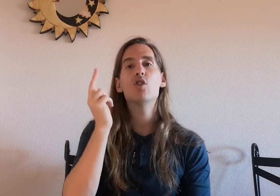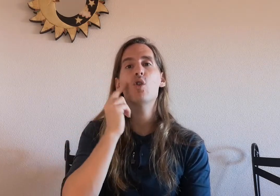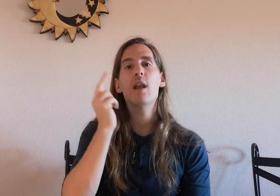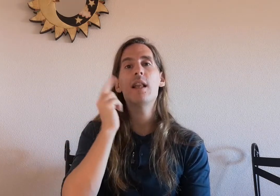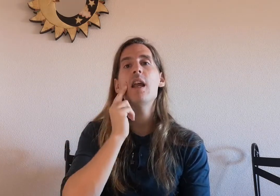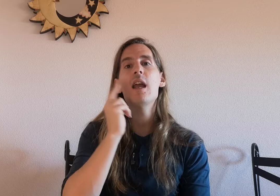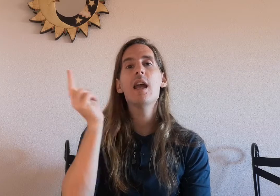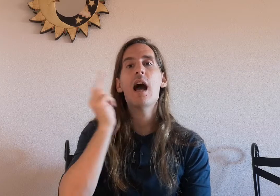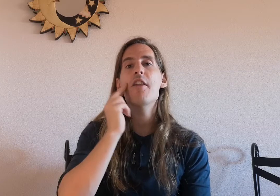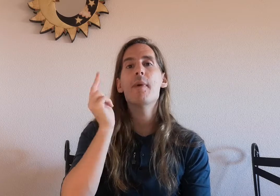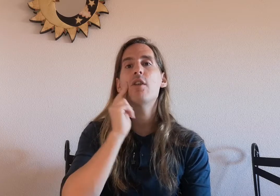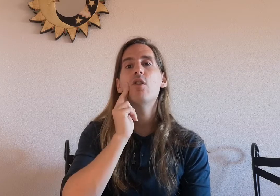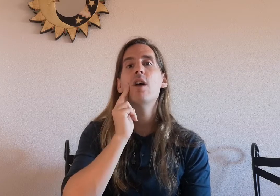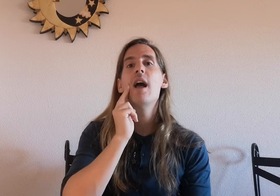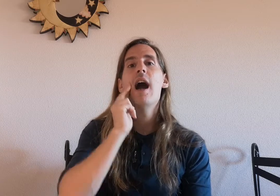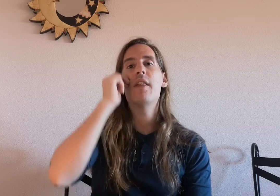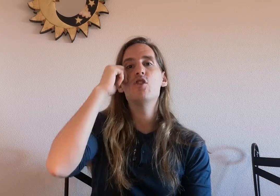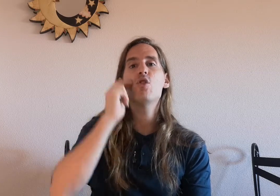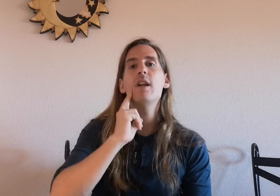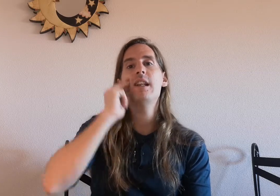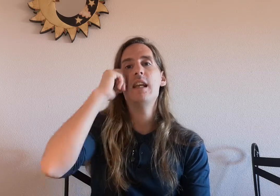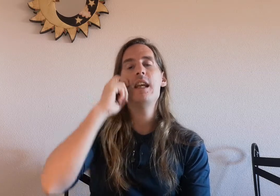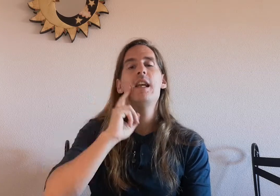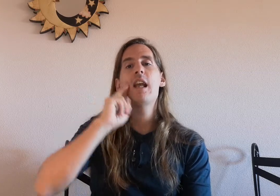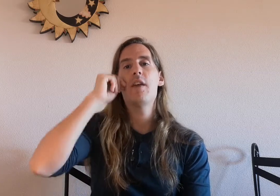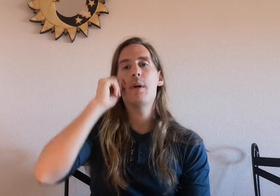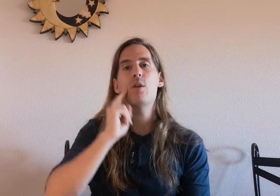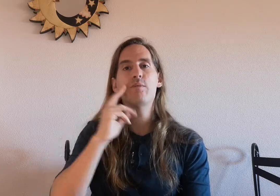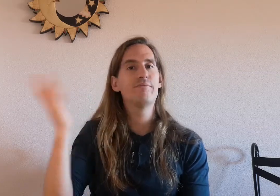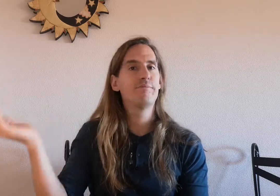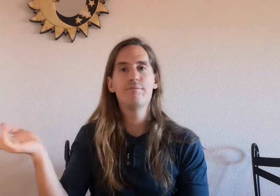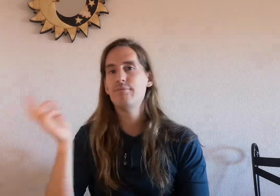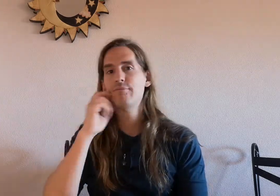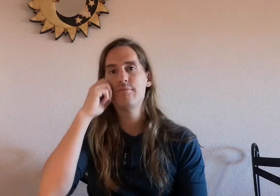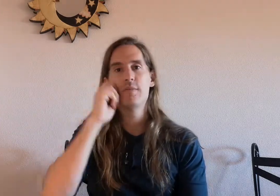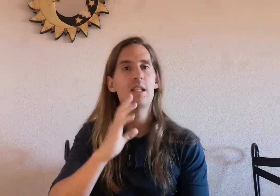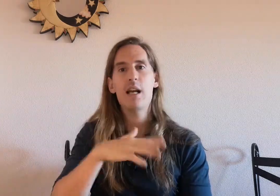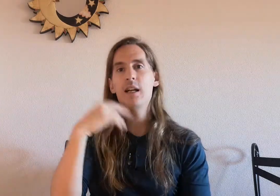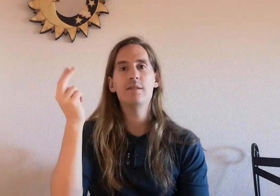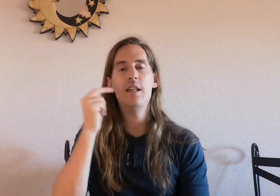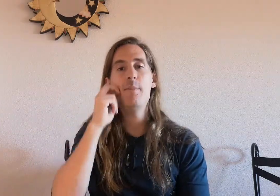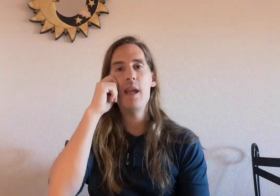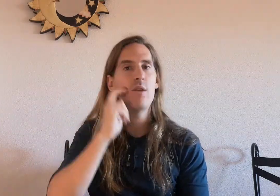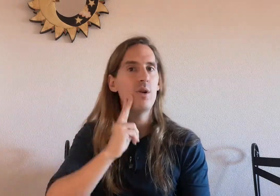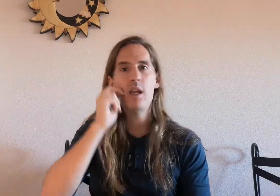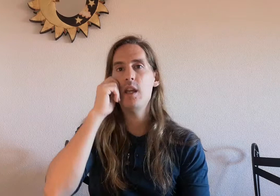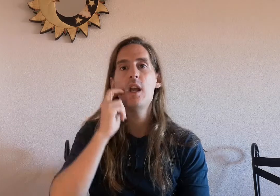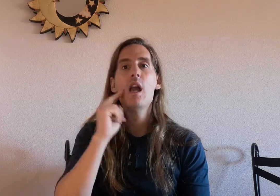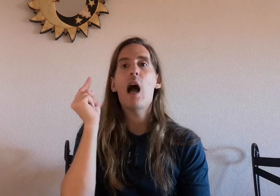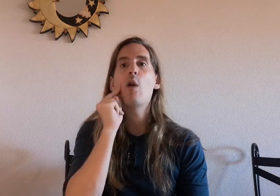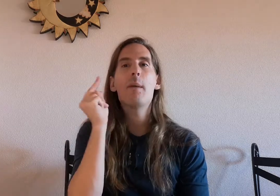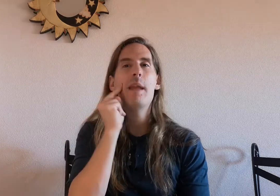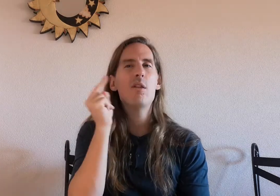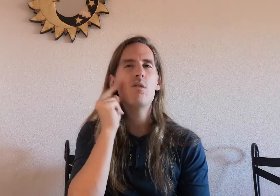hace chocolate hace marrón hace chocolate y hace marrón y miedo y aunque miedo